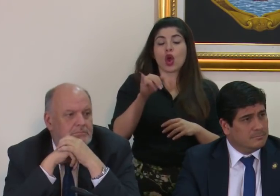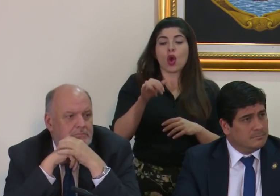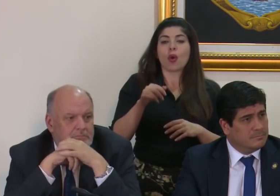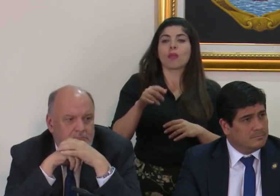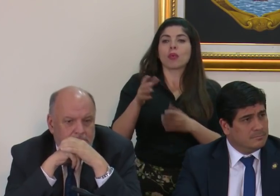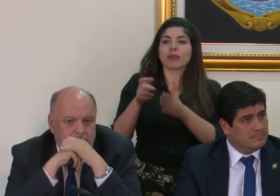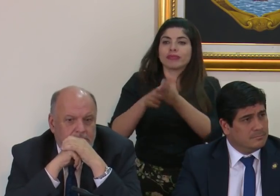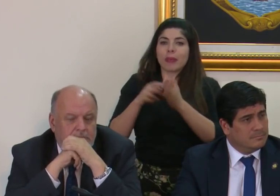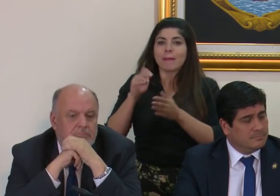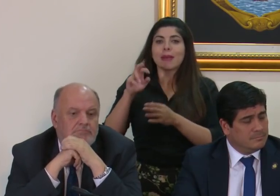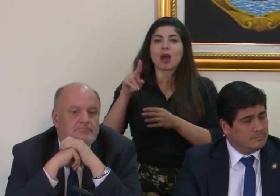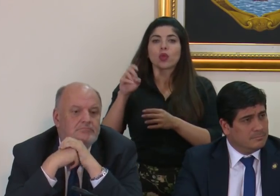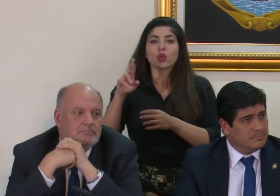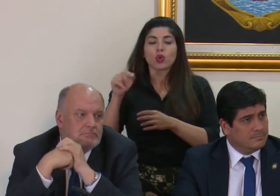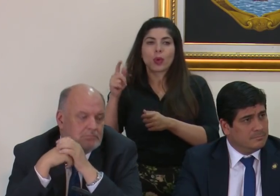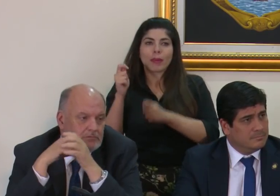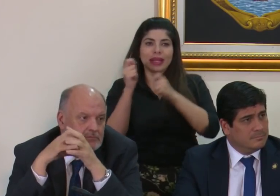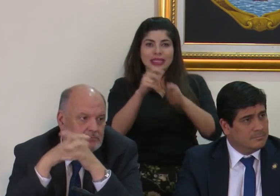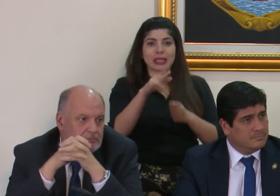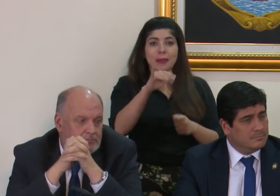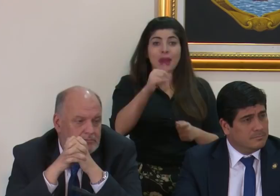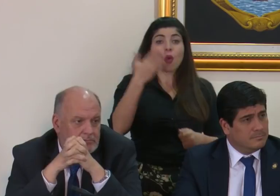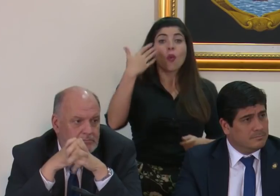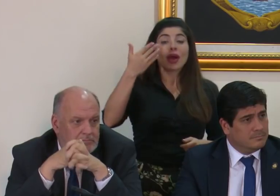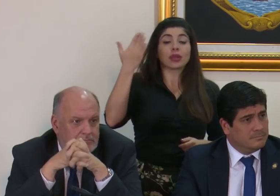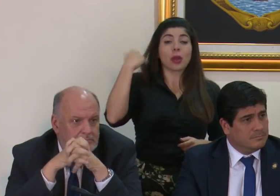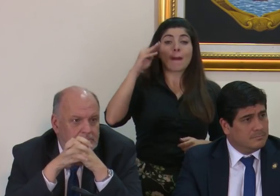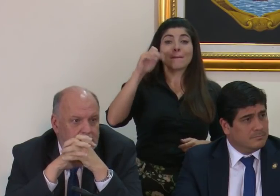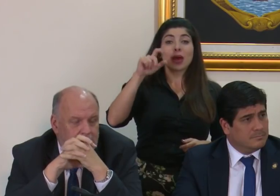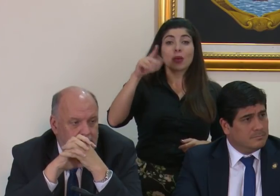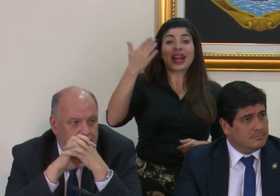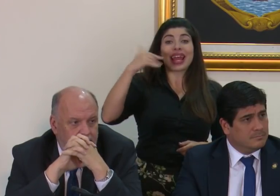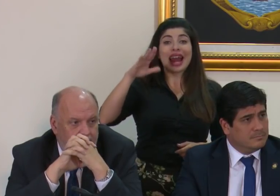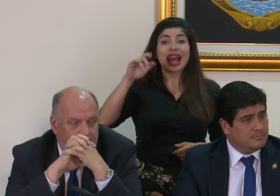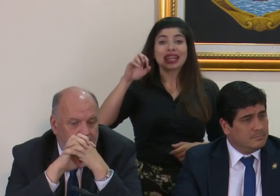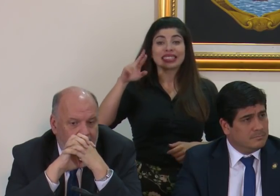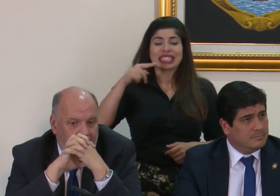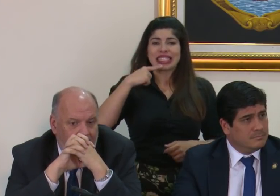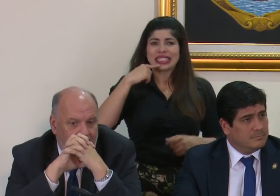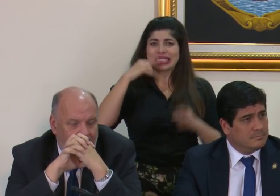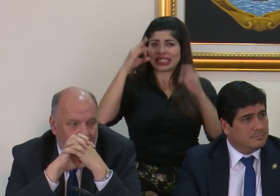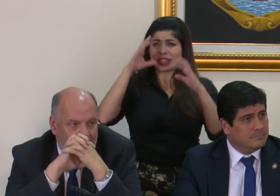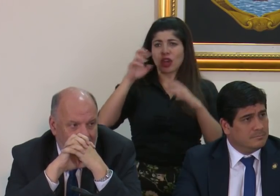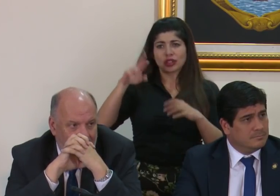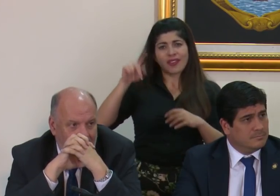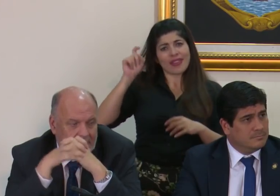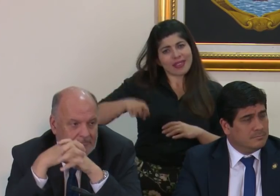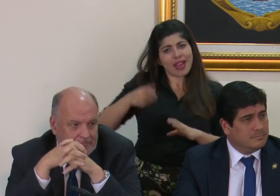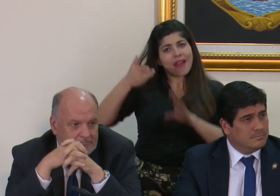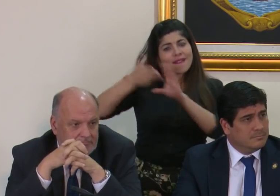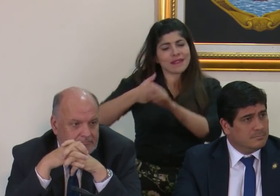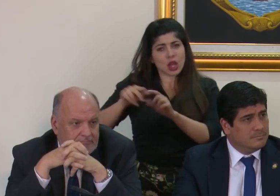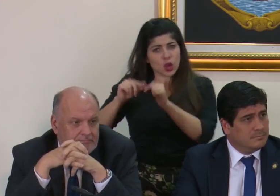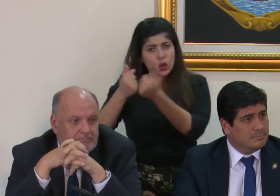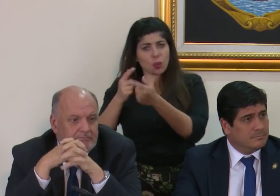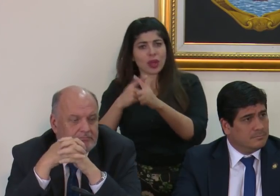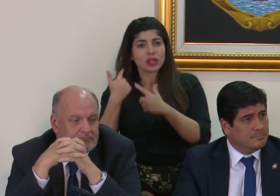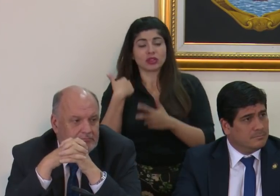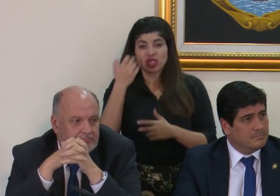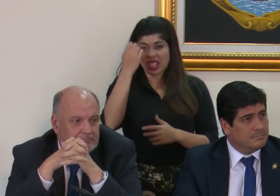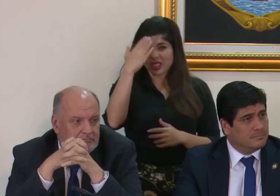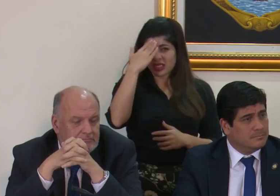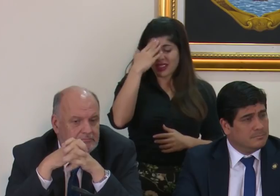CPI que incluso Manuel Ventura cuando no era canciller había dicho que eso era desastroso que Costa Rica no formara parte de ese grupo entonces quiero saber si no hubo una